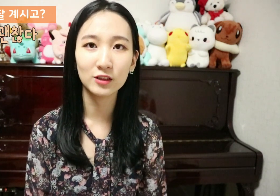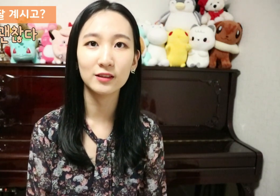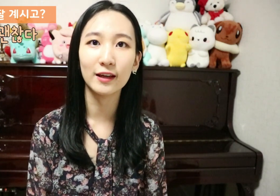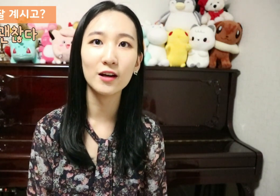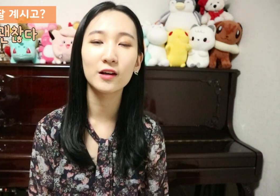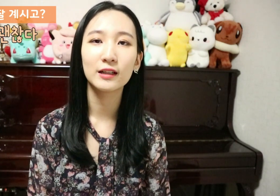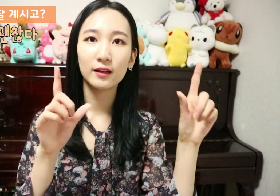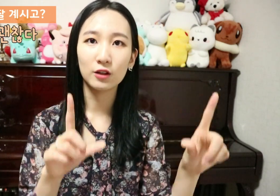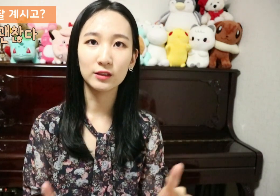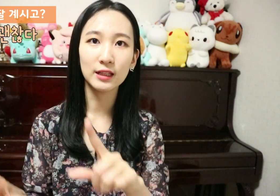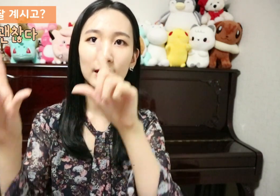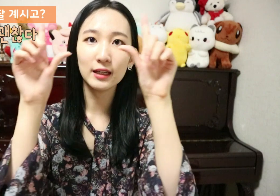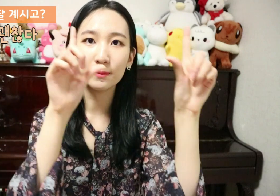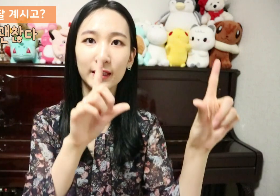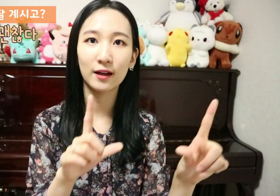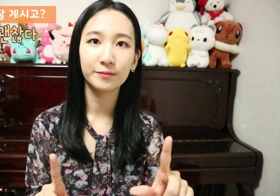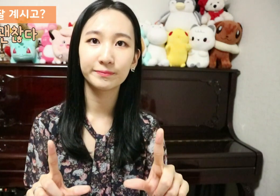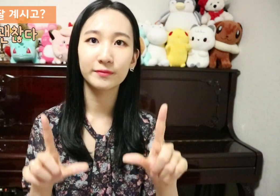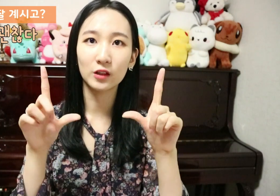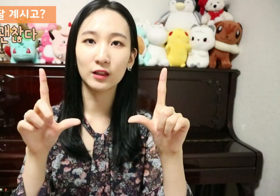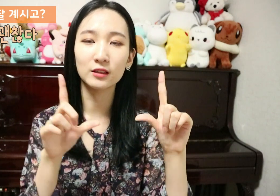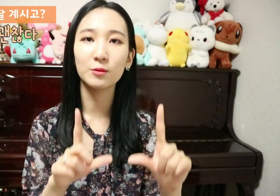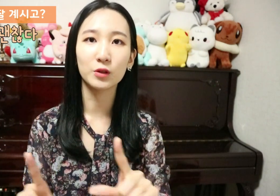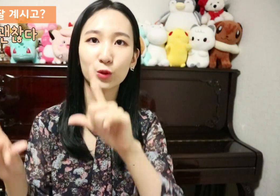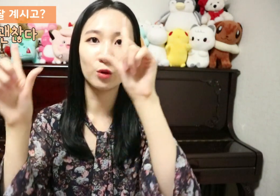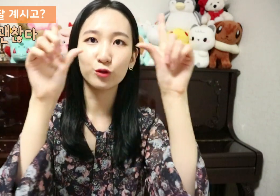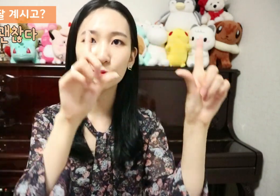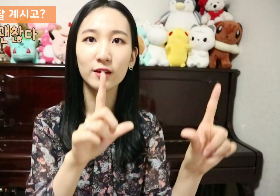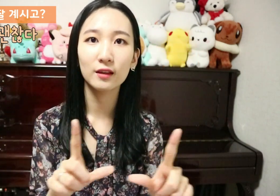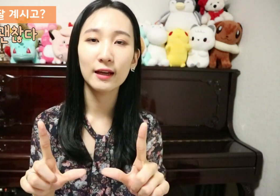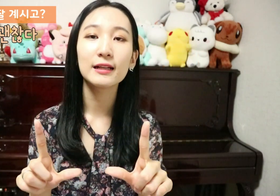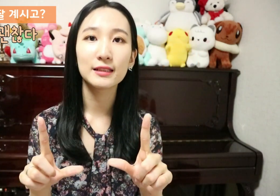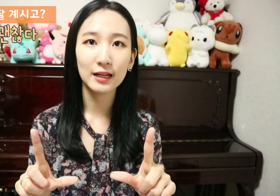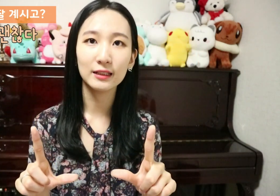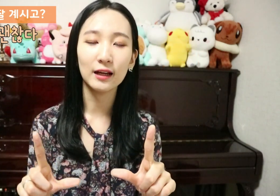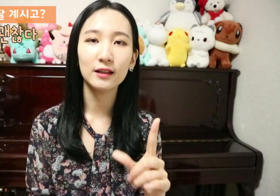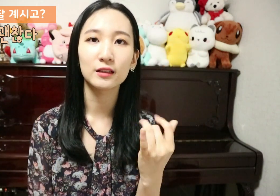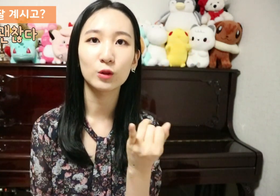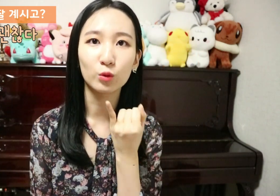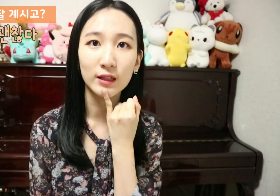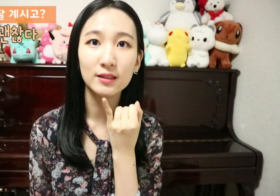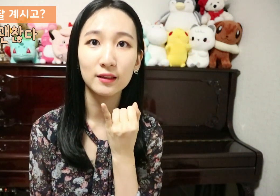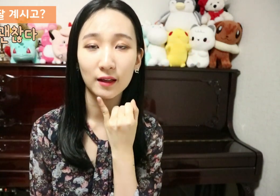하셨는데요 이건 살다입니다 이렇게 해서 한번 이렇게 돌려주면 살다 그리고 괜찮다